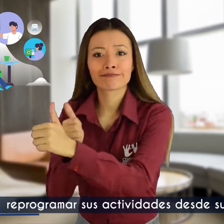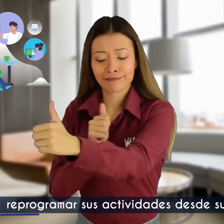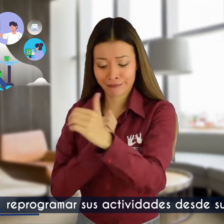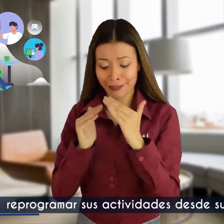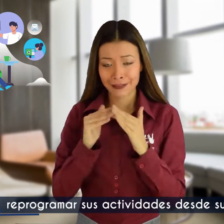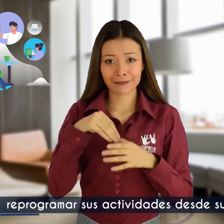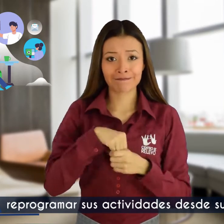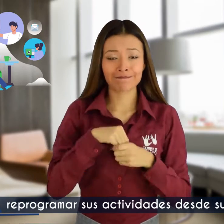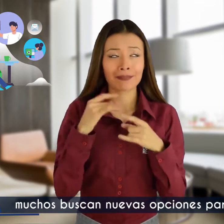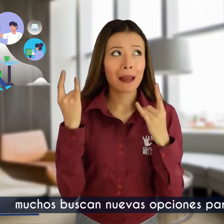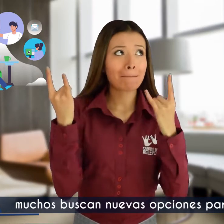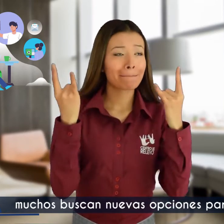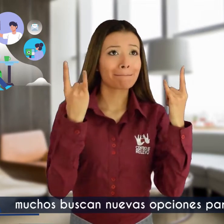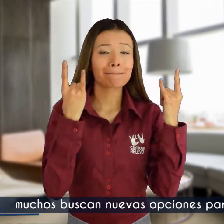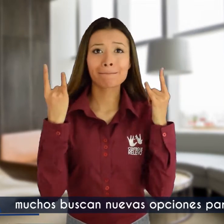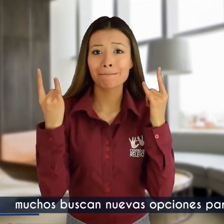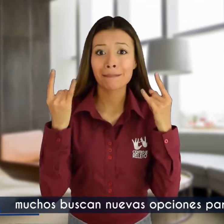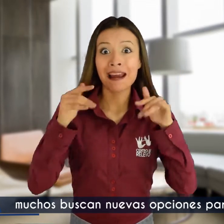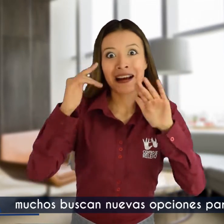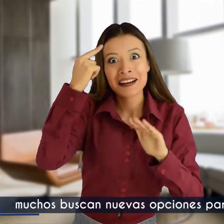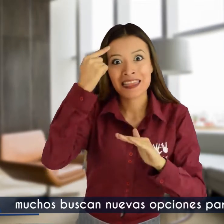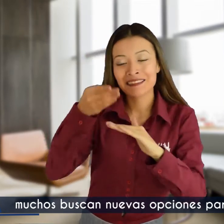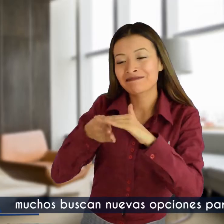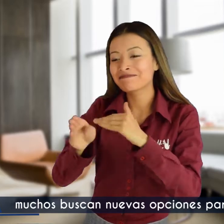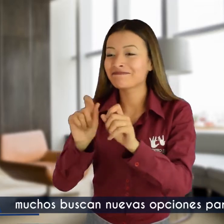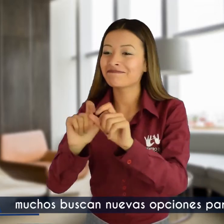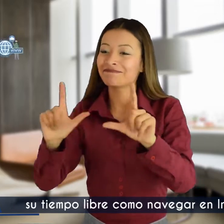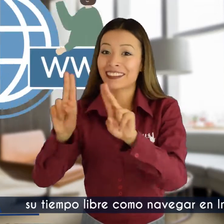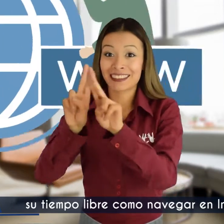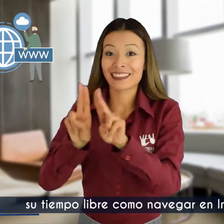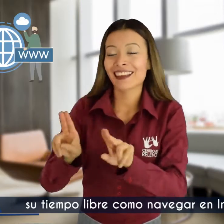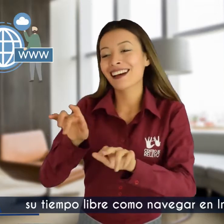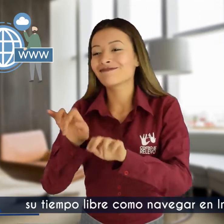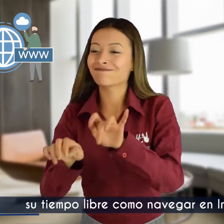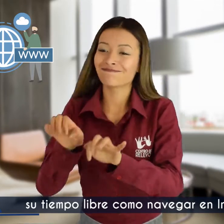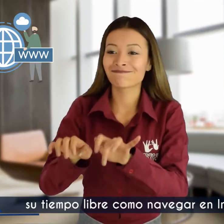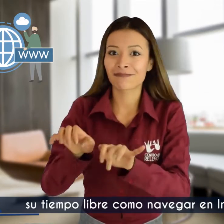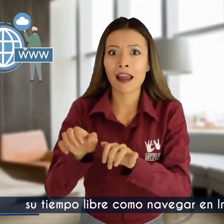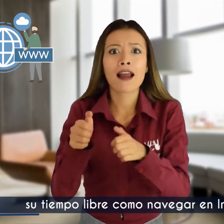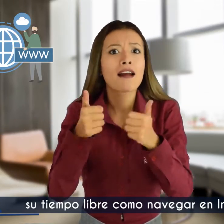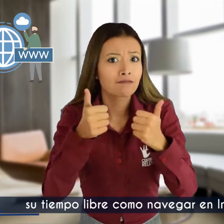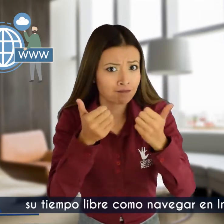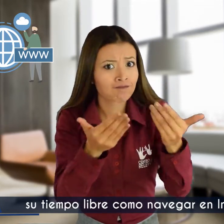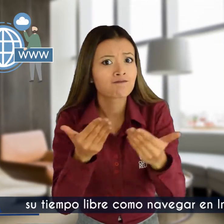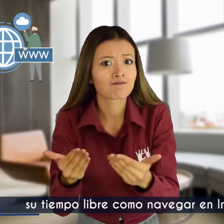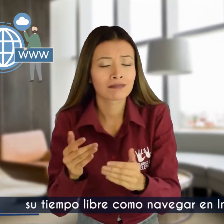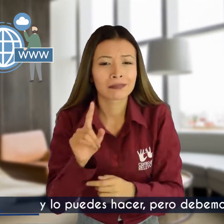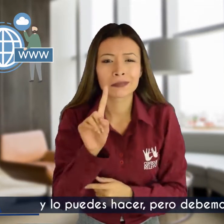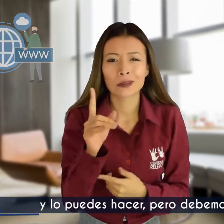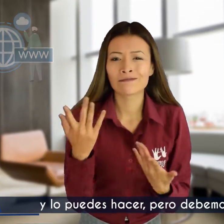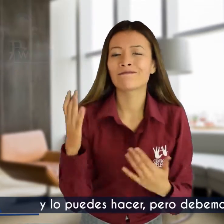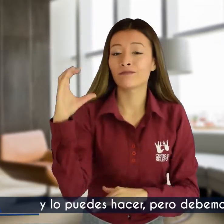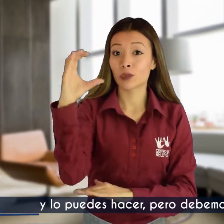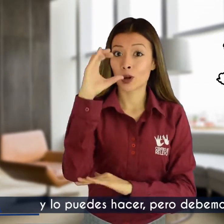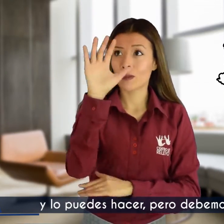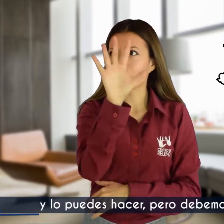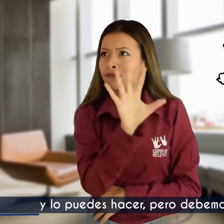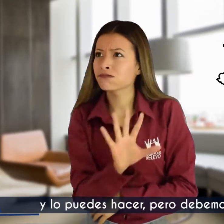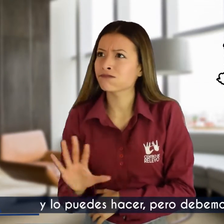sus casas. Muchos buscan nuevas opciones para pasar su tiempo libre como navegar en internet y lo puedes hacer, pero